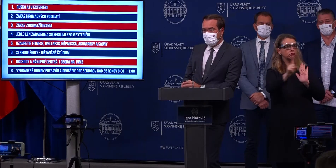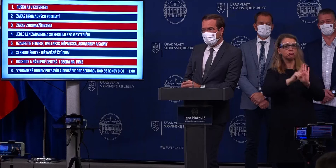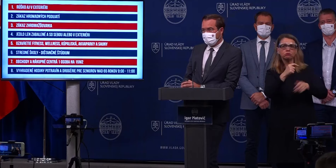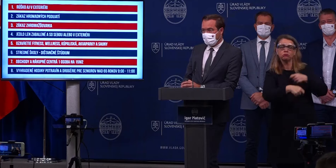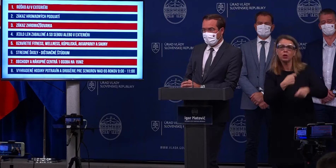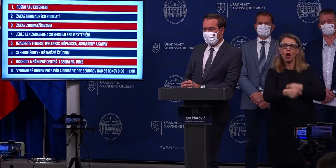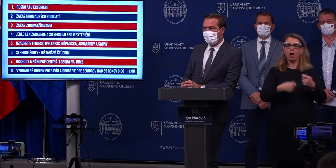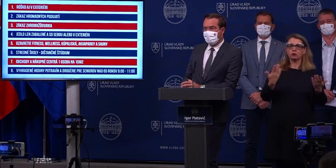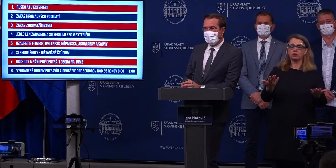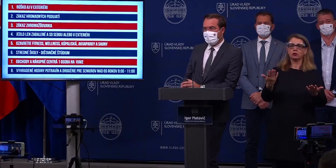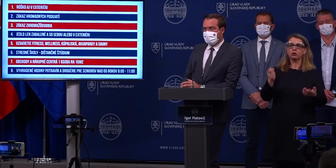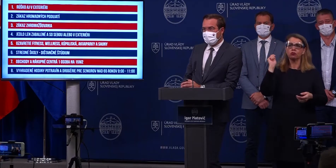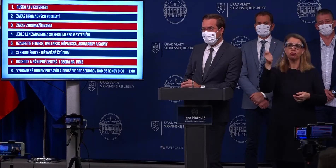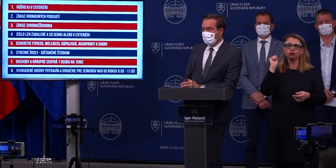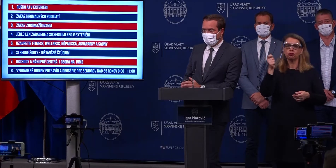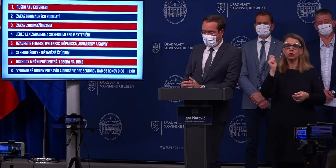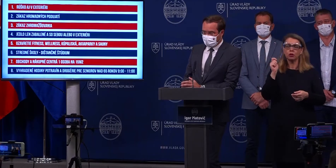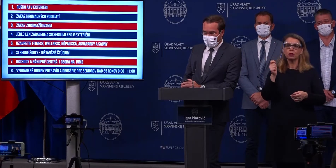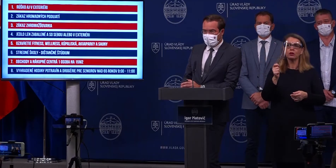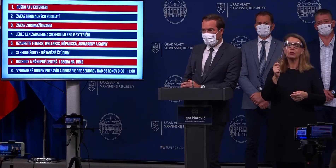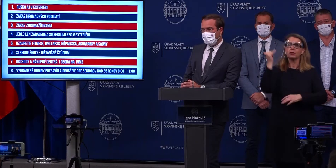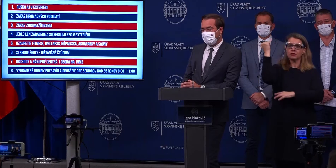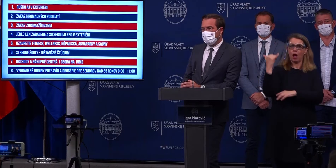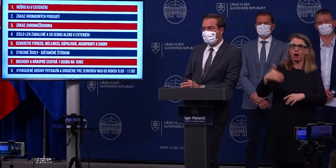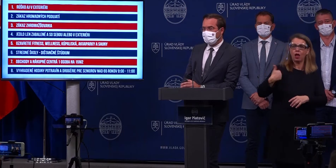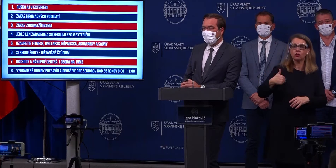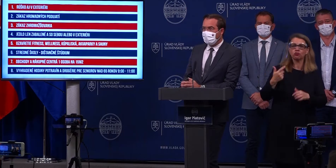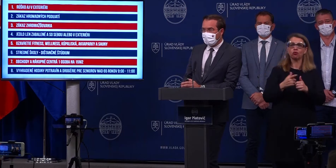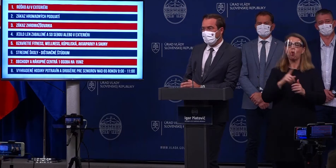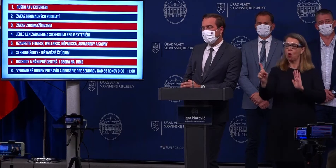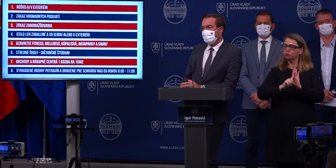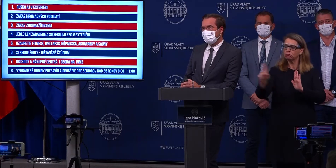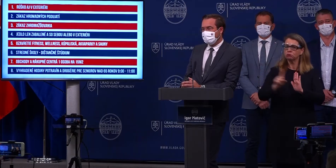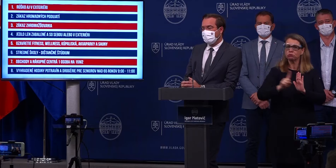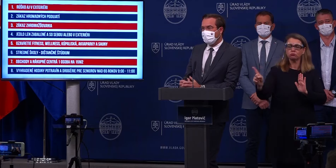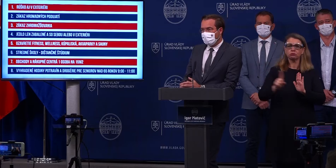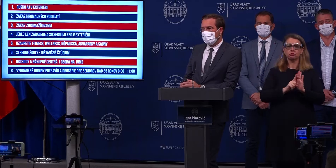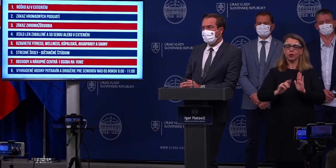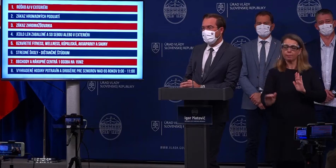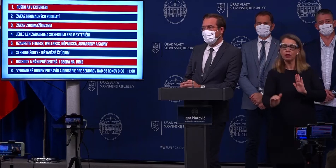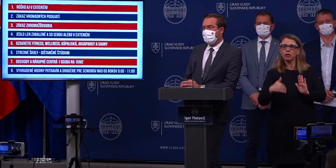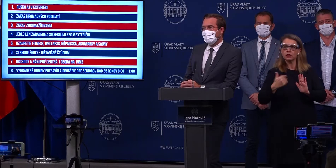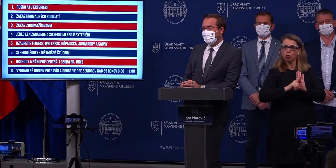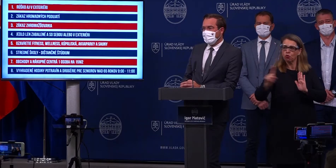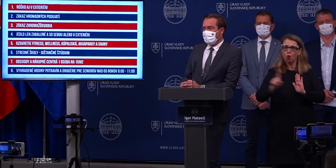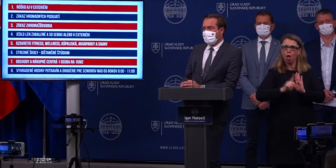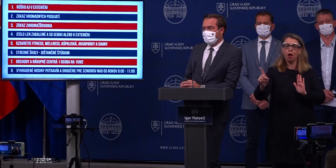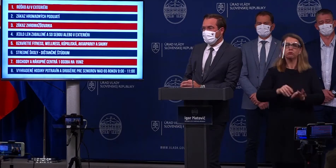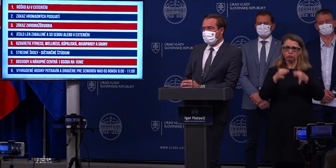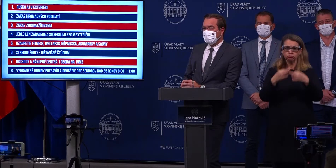aby žiaci základných škôl chodili, aj škôlok chodili ďalej